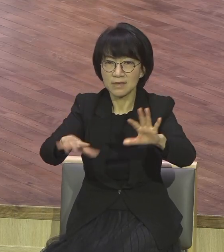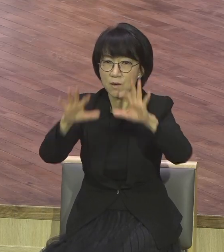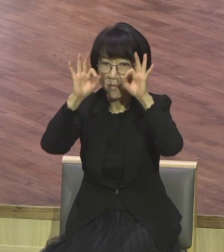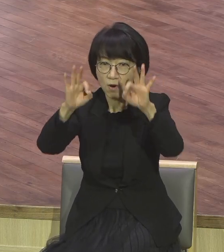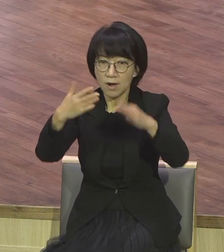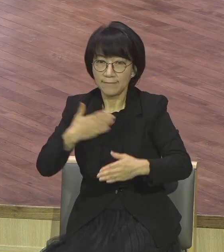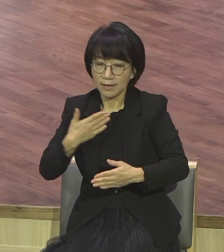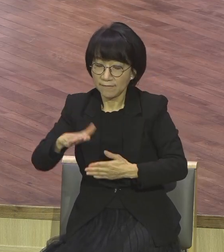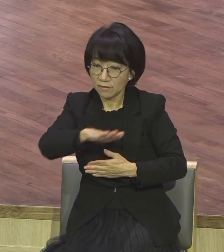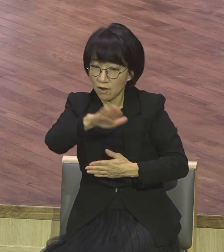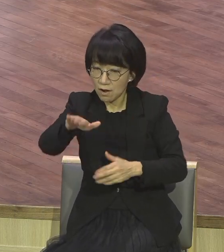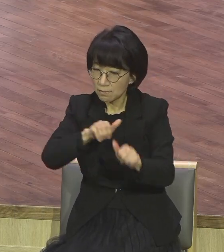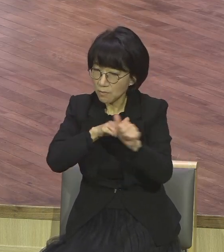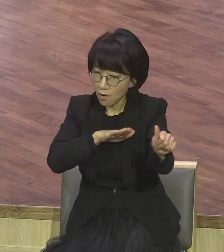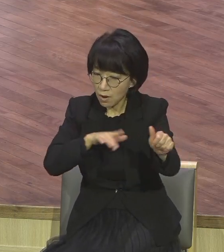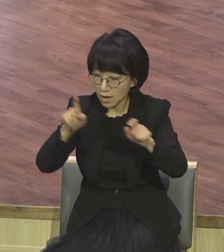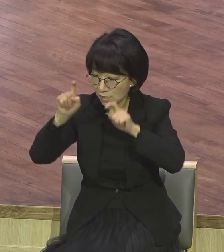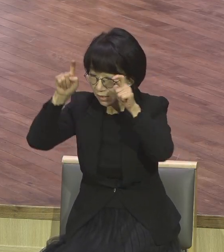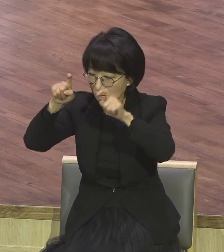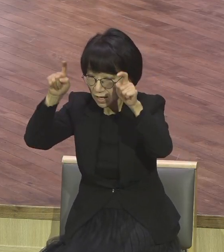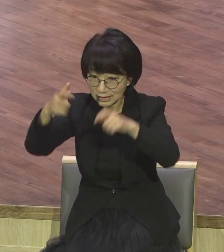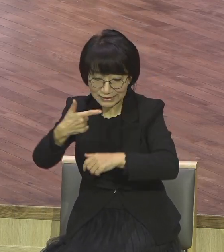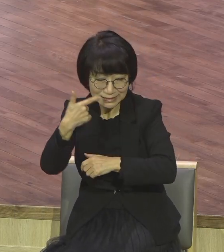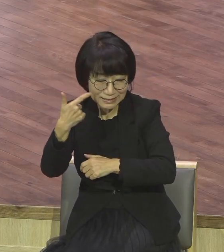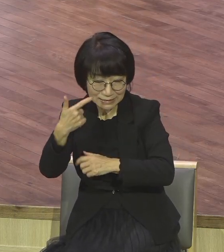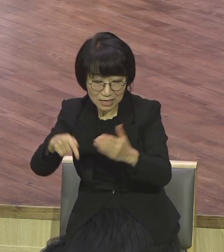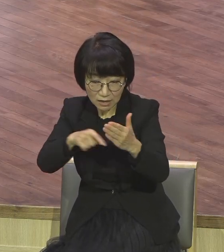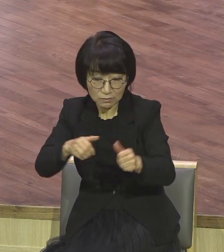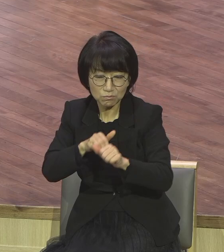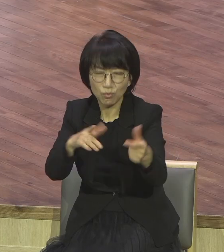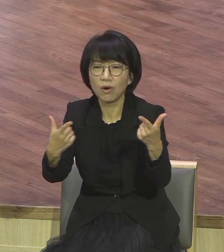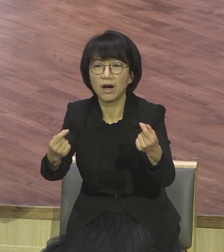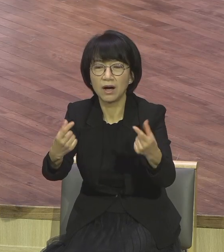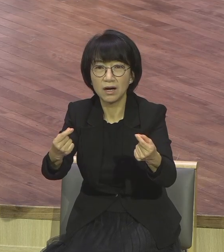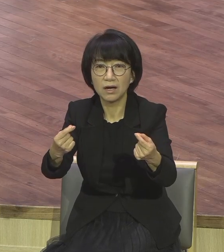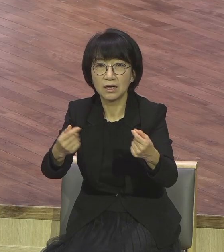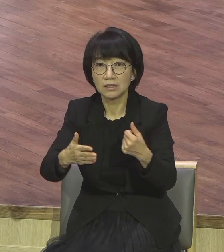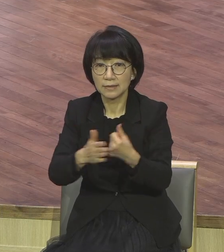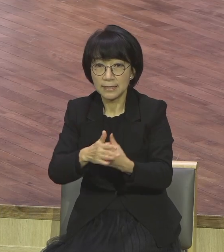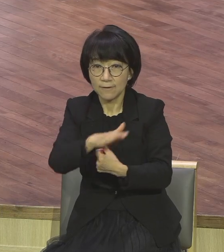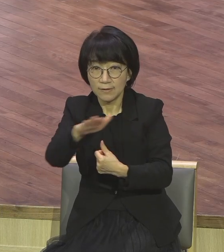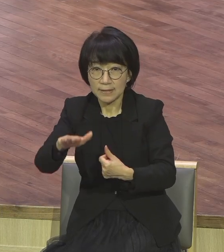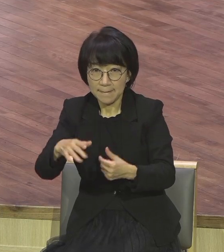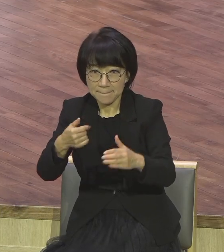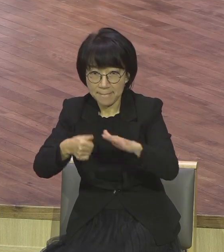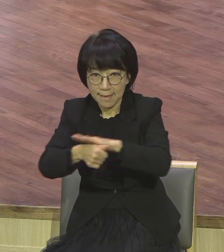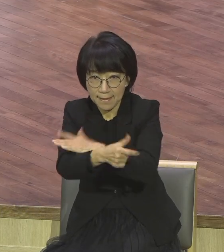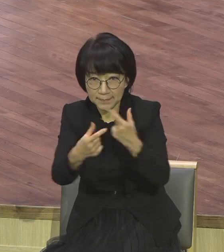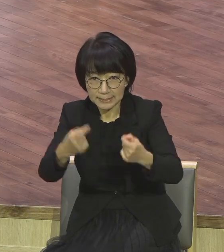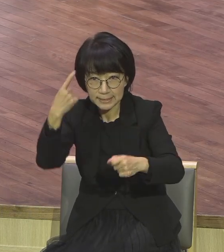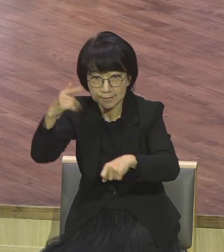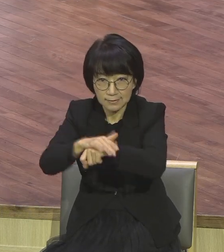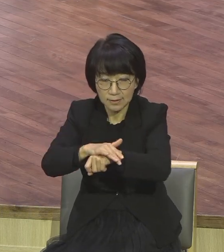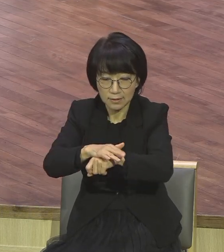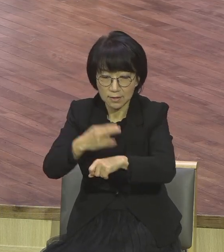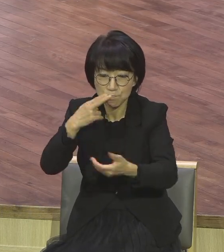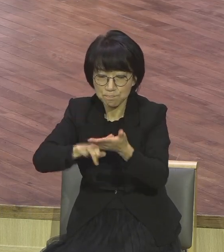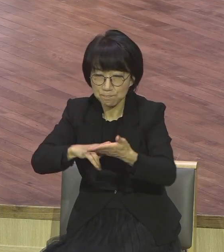너희를 보냄이 양을 이리 가운데로 보냄과 같도다. 그러므로 너희는 뱀같이 지혜롭고 베둘기 같이